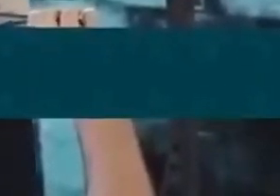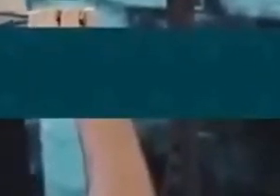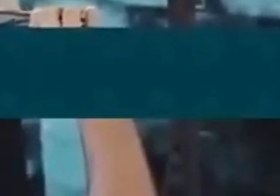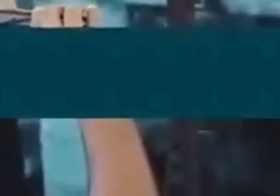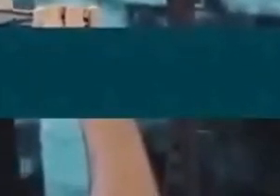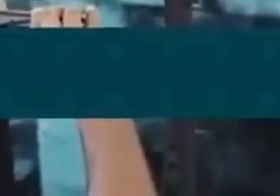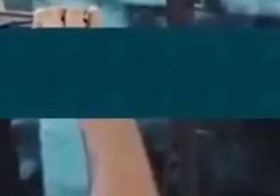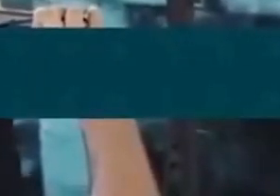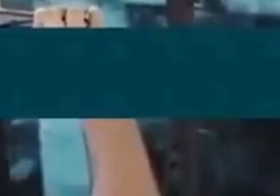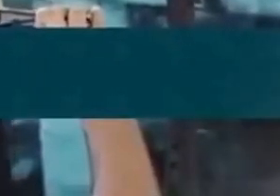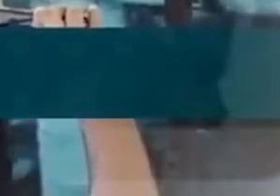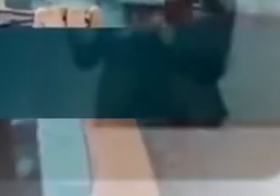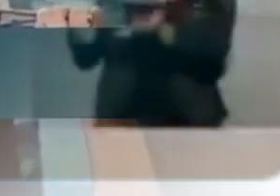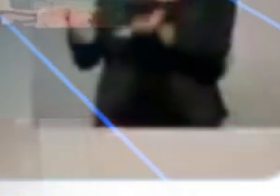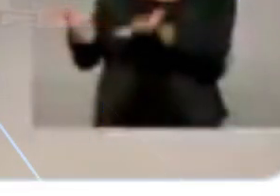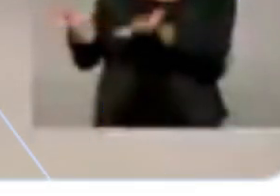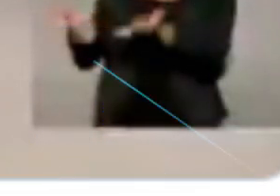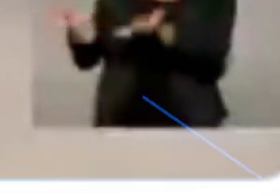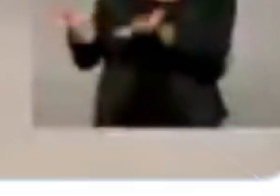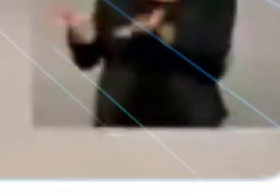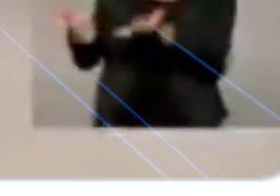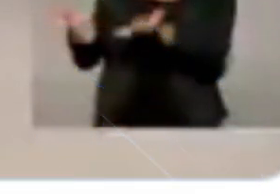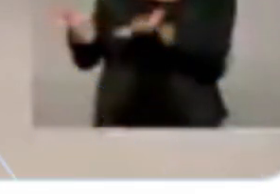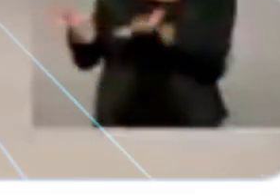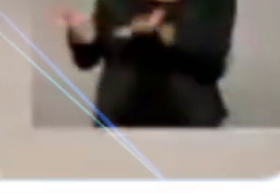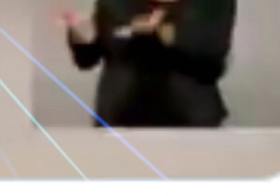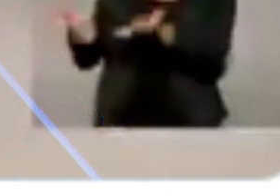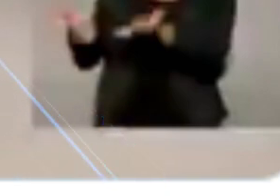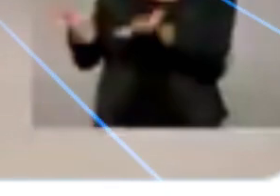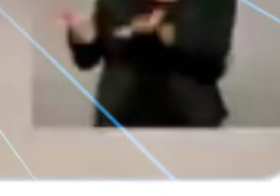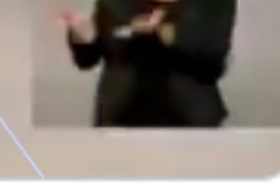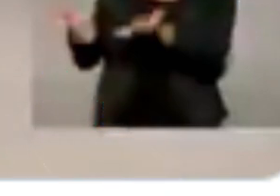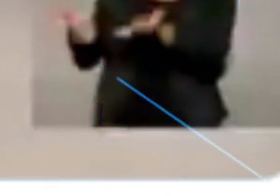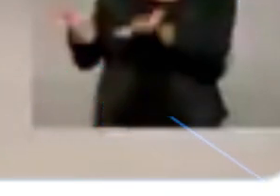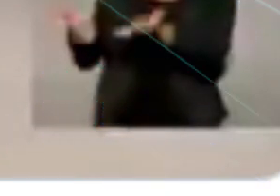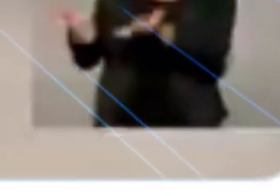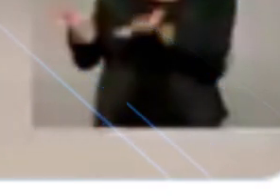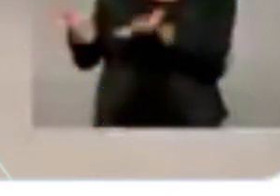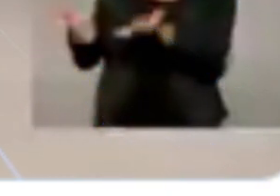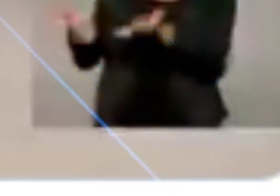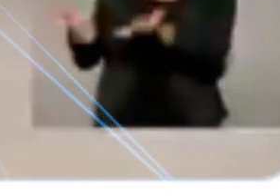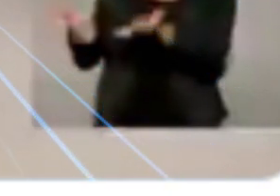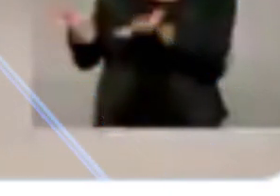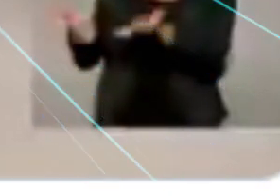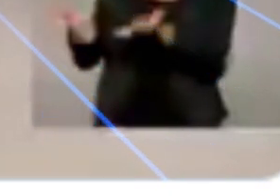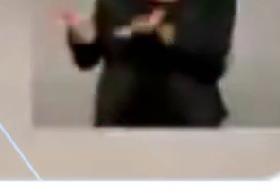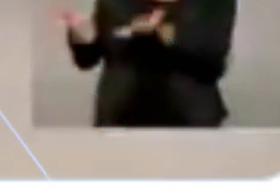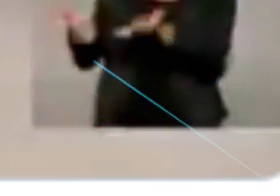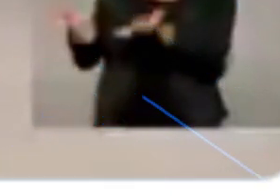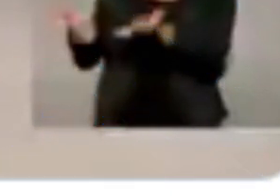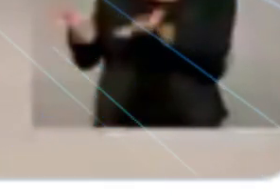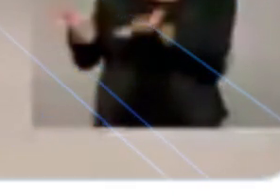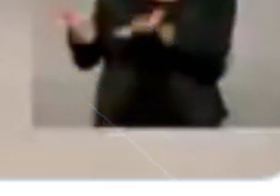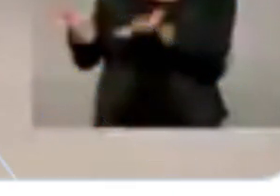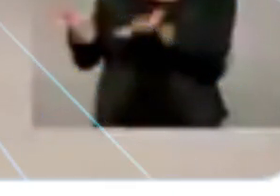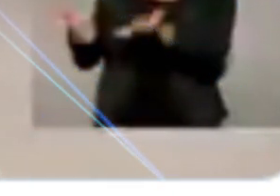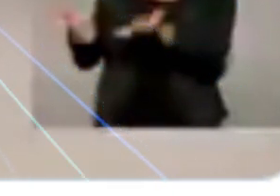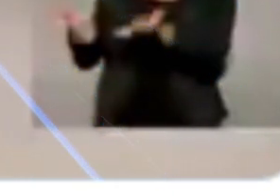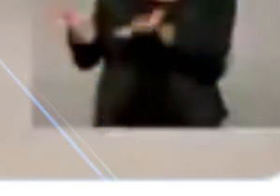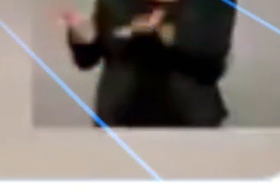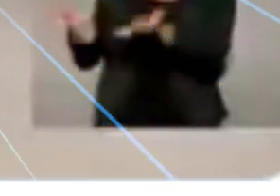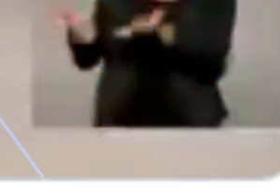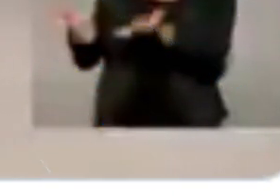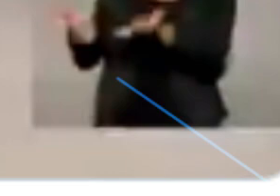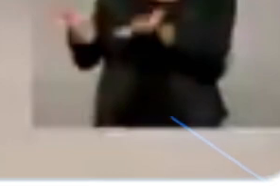Ceará merece o desenvolvimento. Pessoal, então agora vamos ver essa reportagem do TV Brasil, onde o presidente Jair Bolsonaro assina hoje, dia